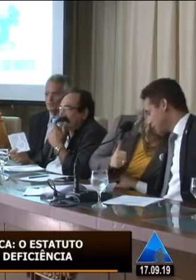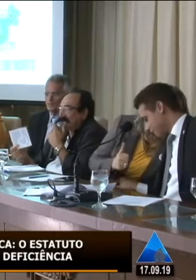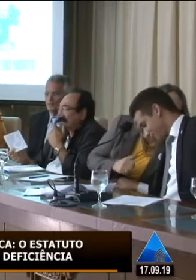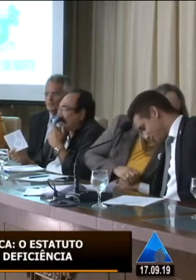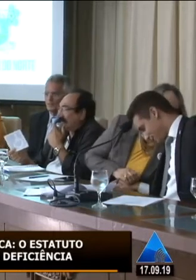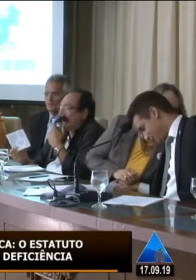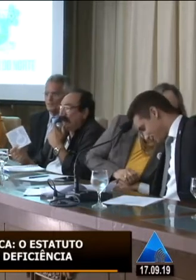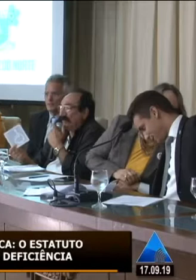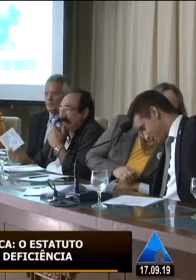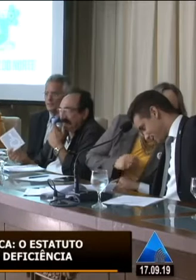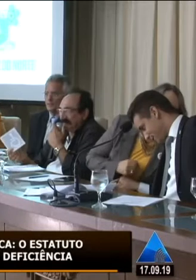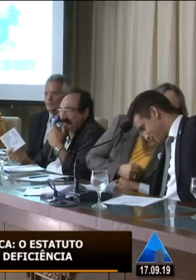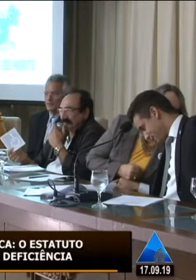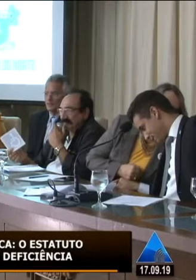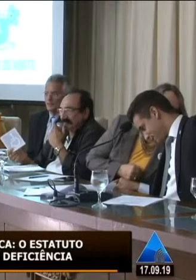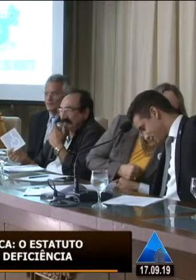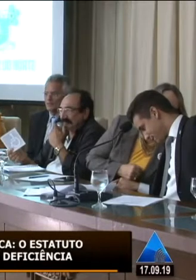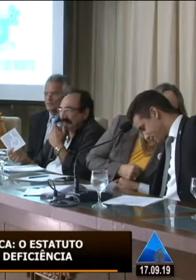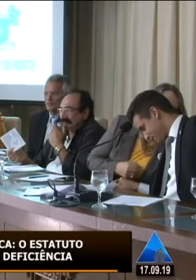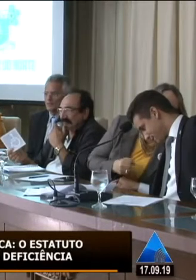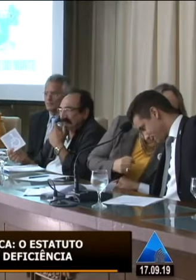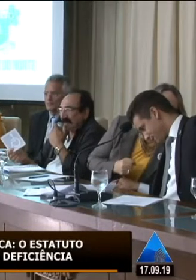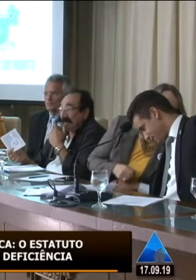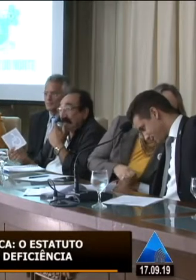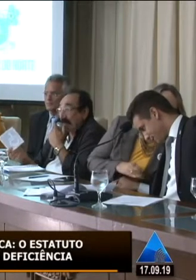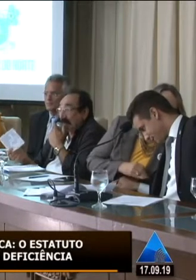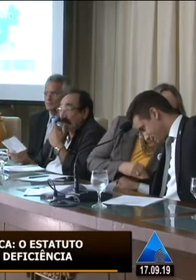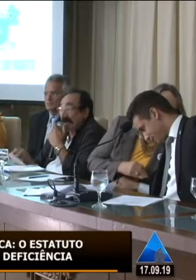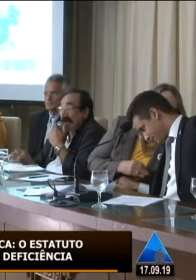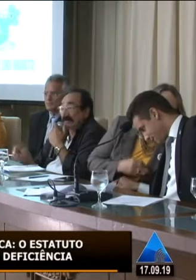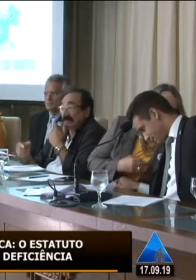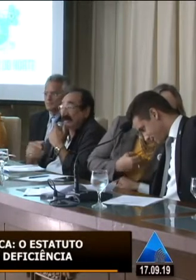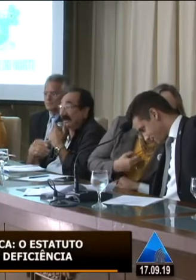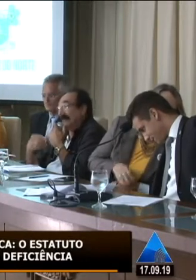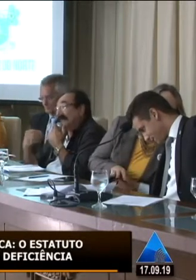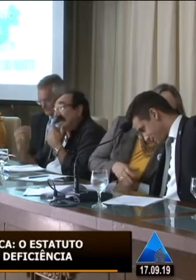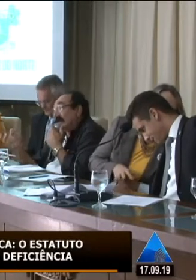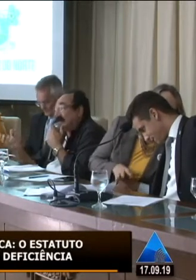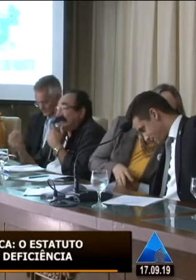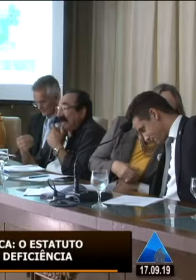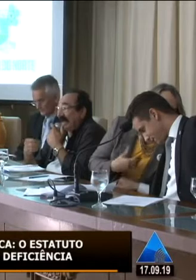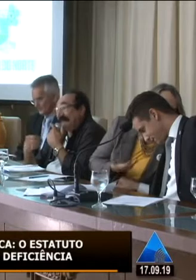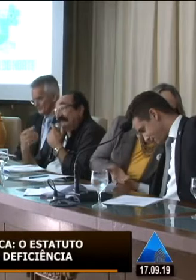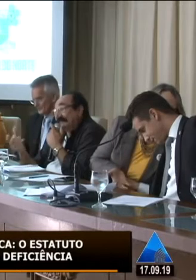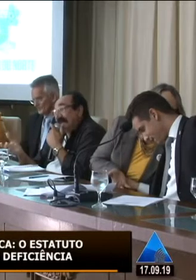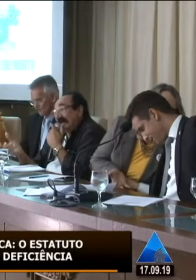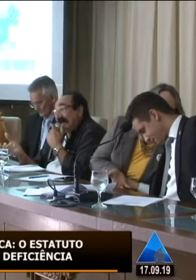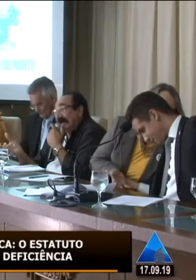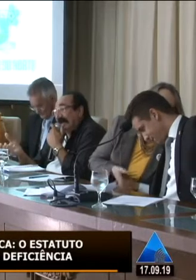uma credencial que é móvel. É móvel. Qualquer pessoa que não tiver